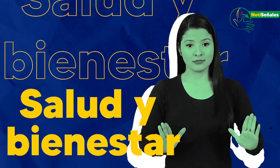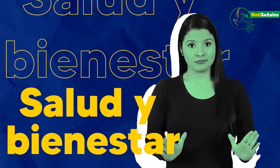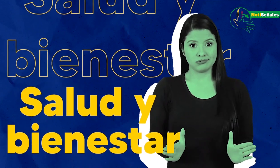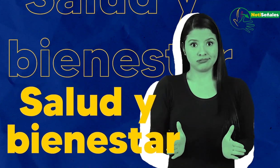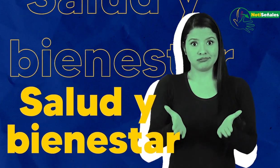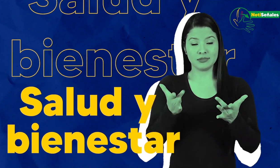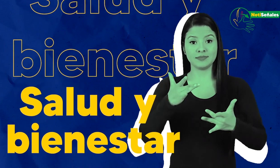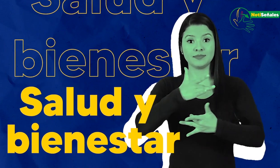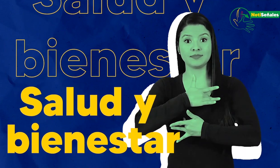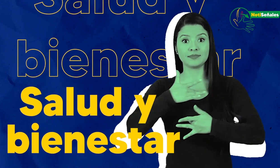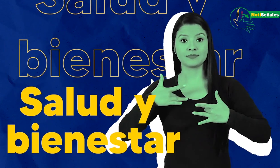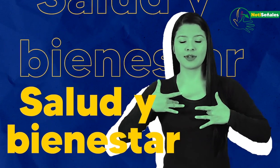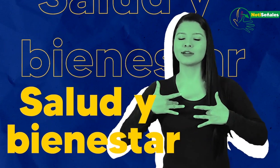Salud y bienestar